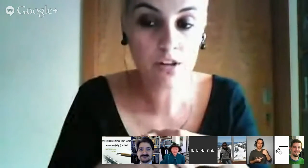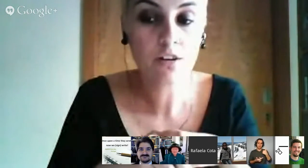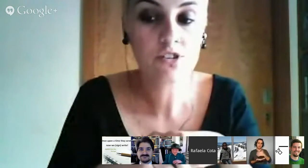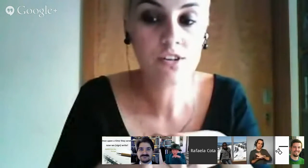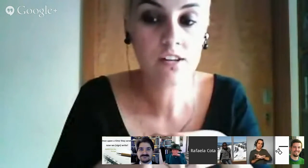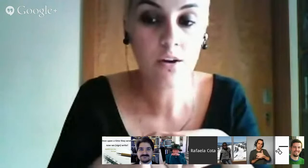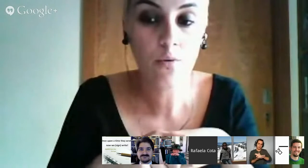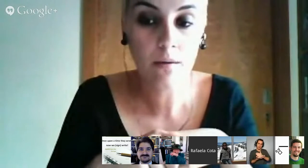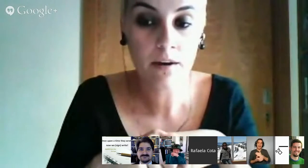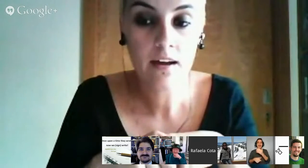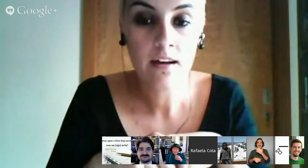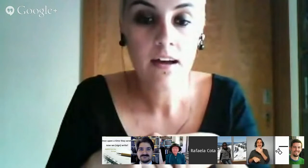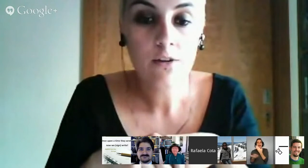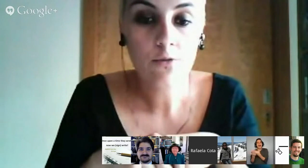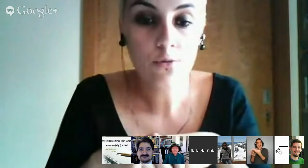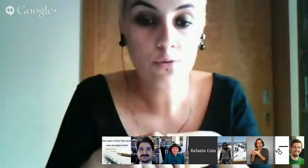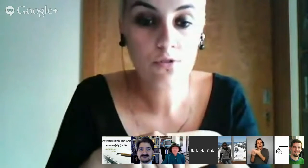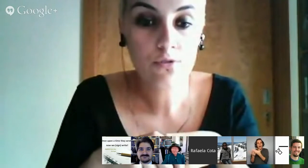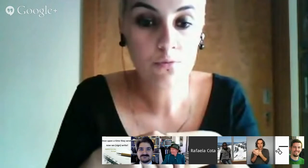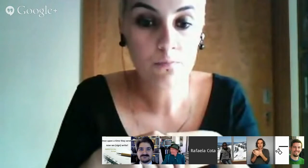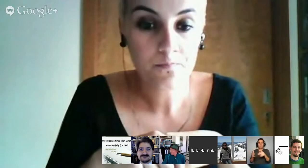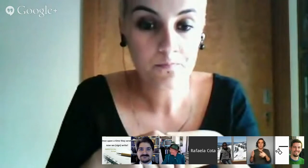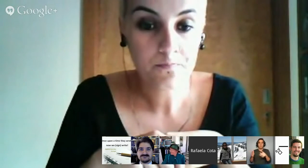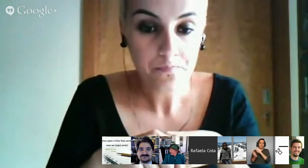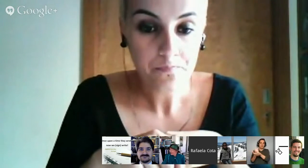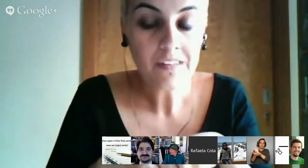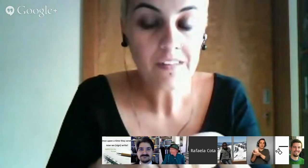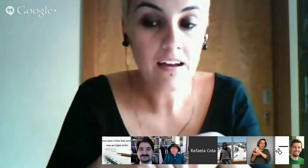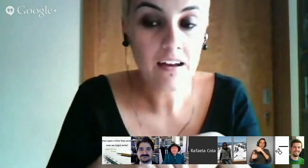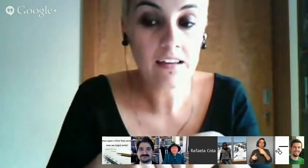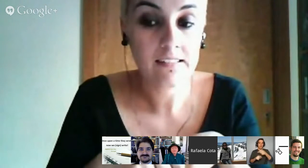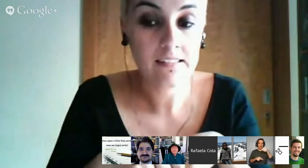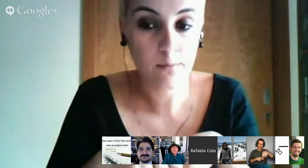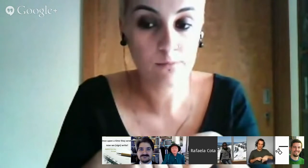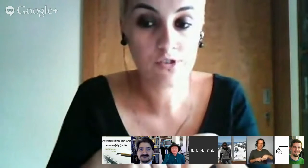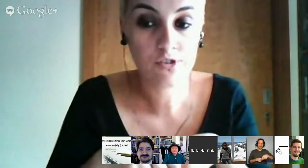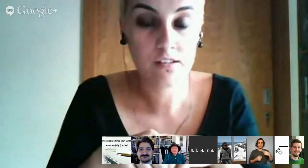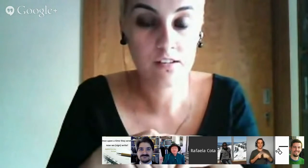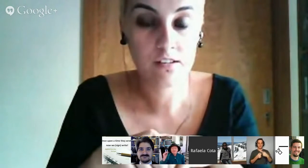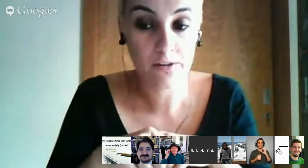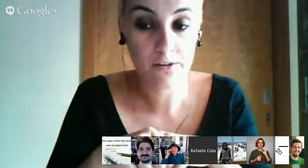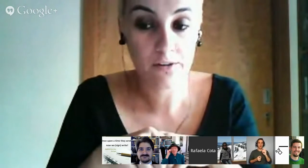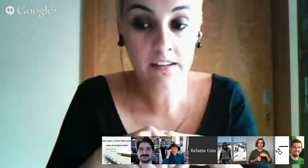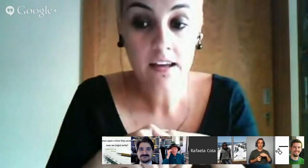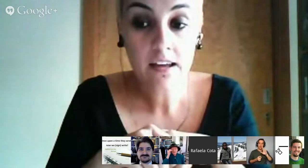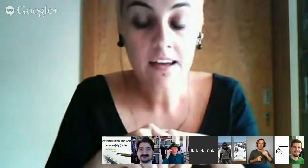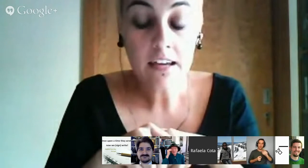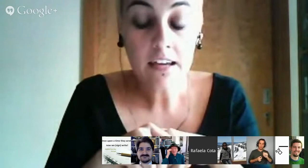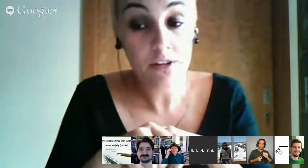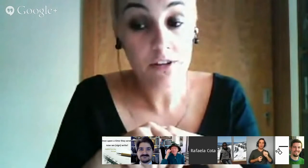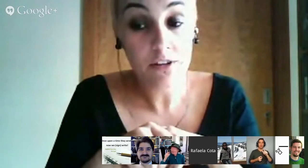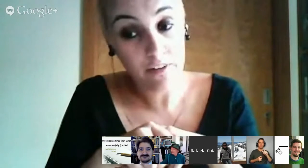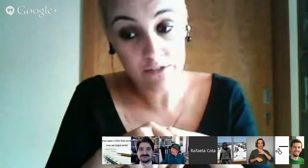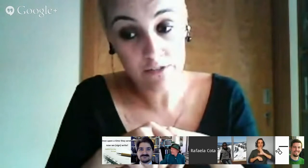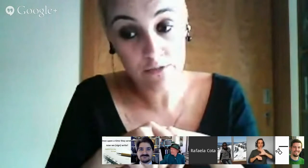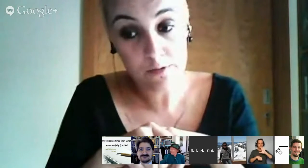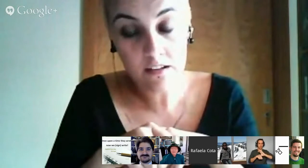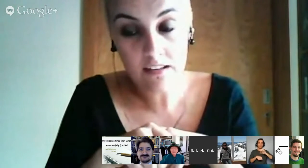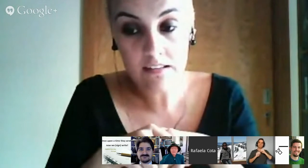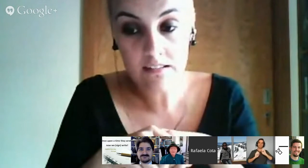porque nós, em Coimbra, no curso, ensinamos SignWriting. Portanto, eu faço a interpretação